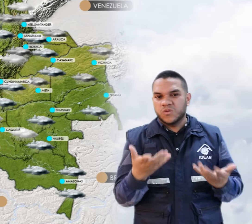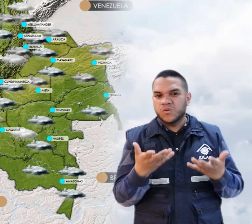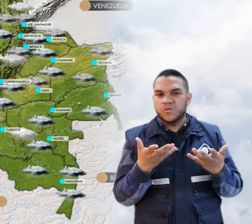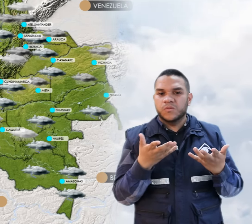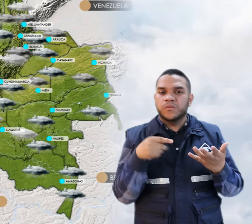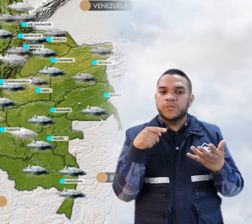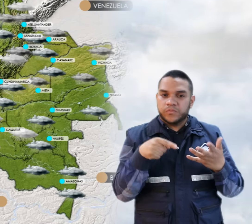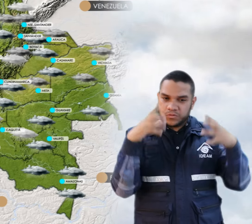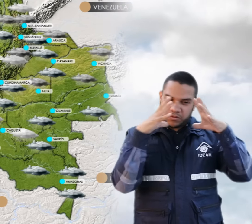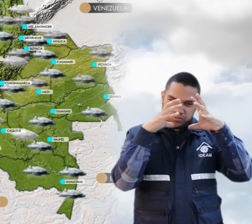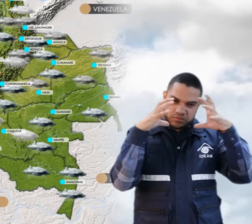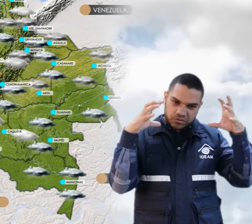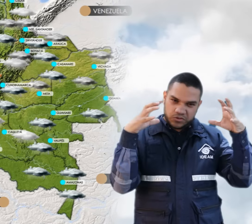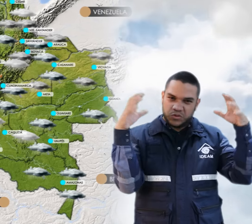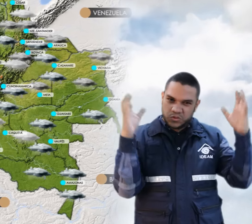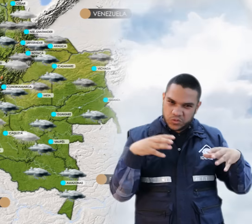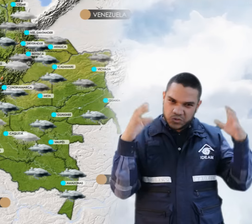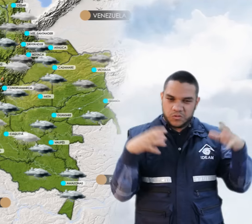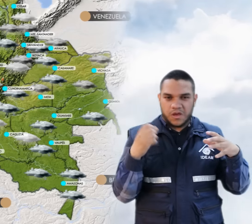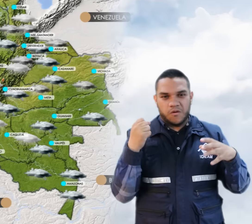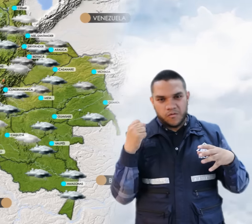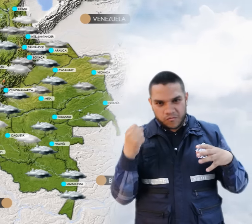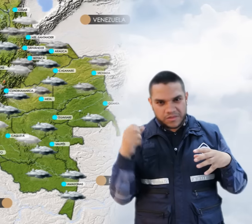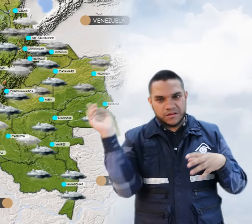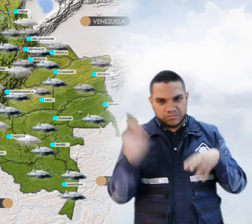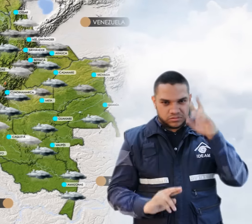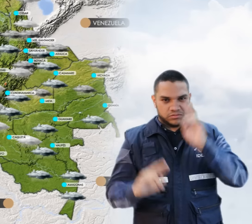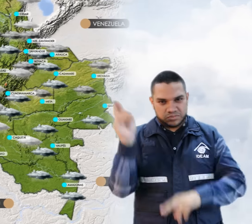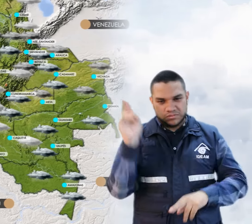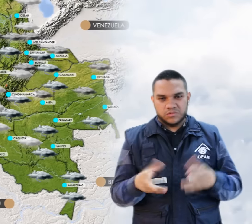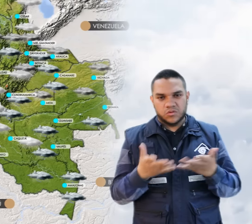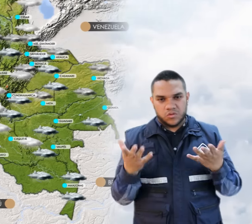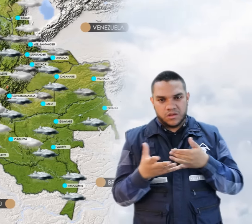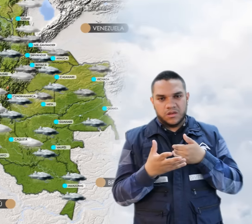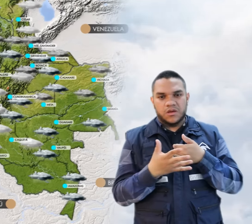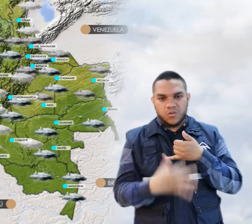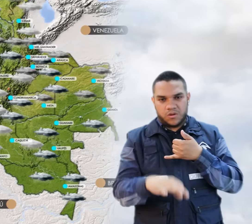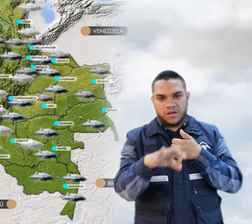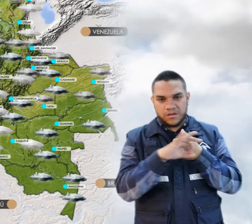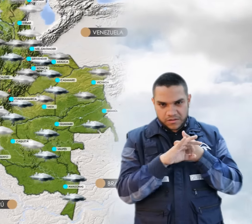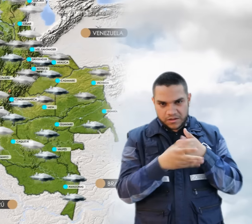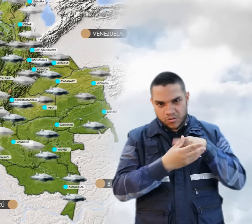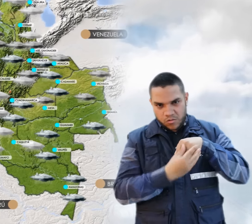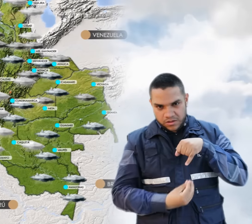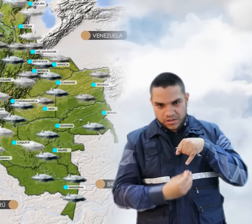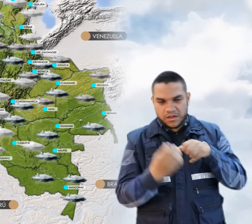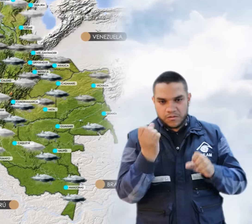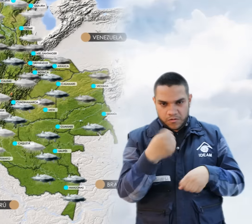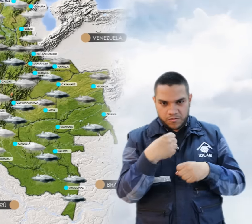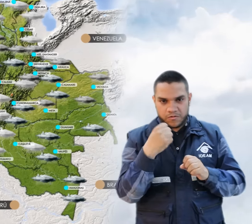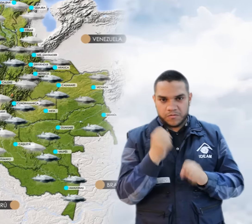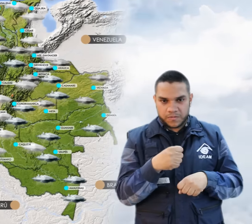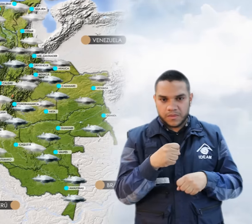nublado, lluvias de variedad intensidad con tormentas eléctricas sobre Guainía, Baupés, Guaviare, Oriente de Caquetá y